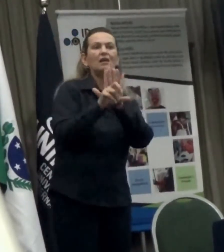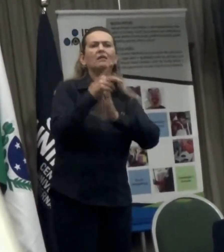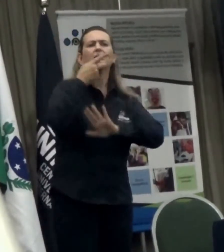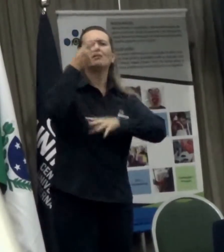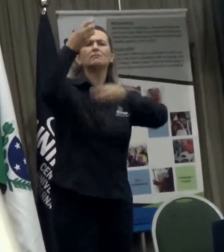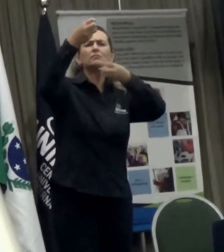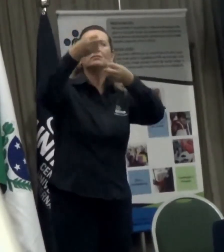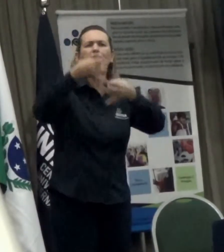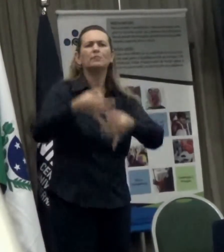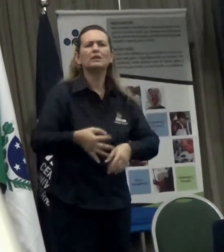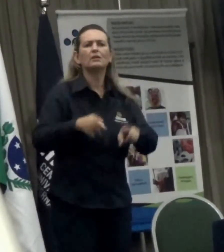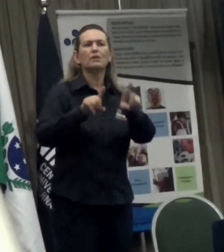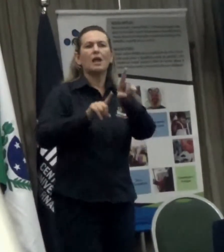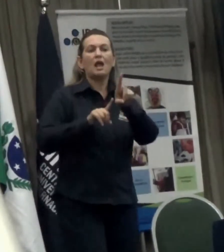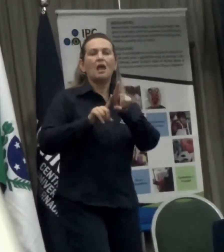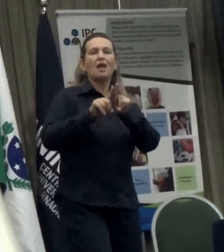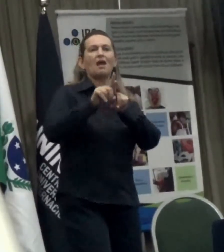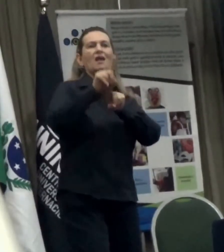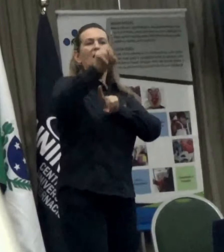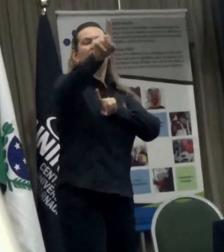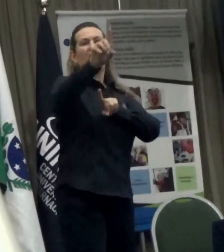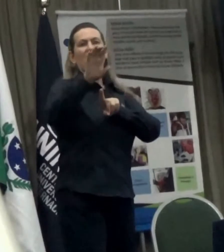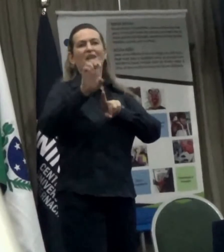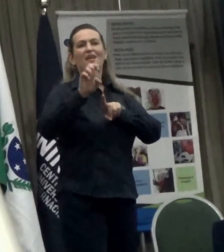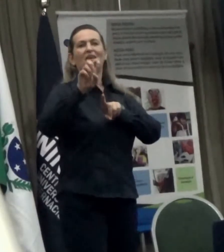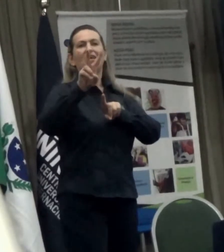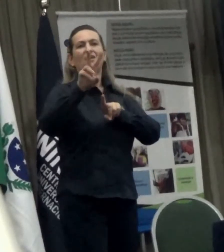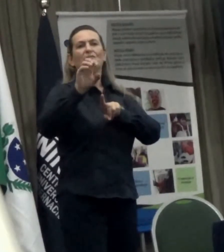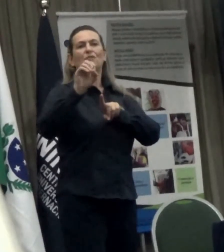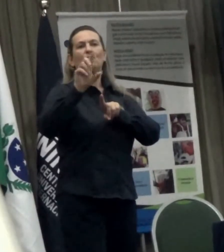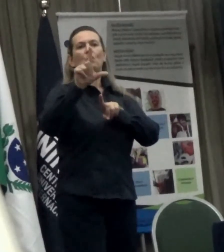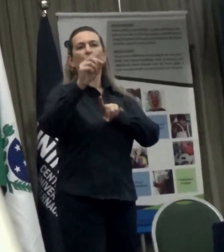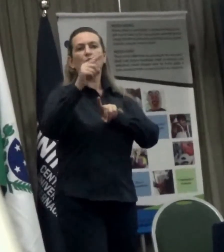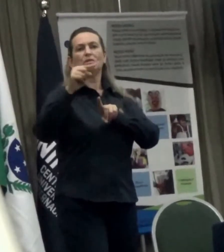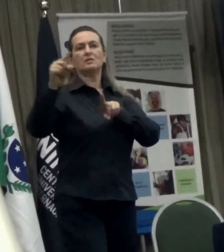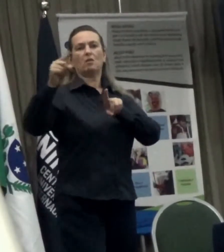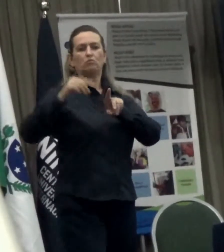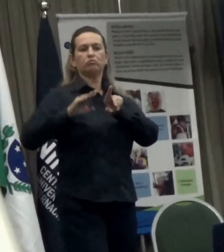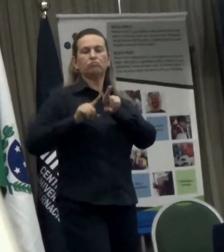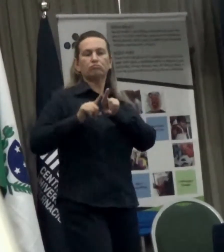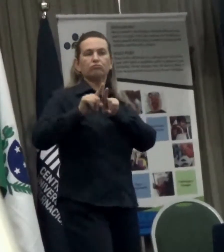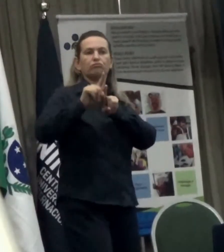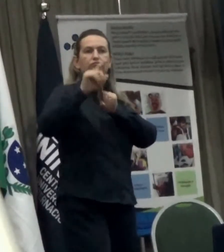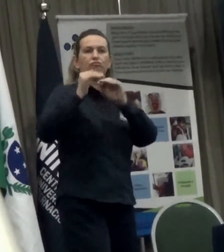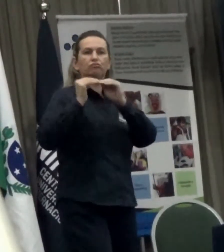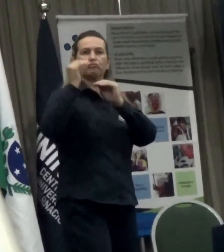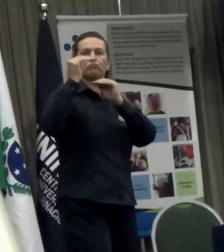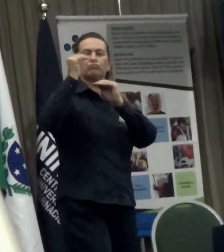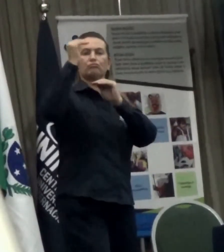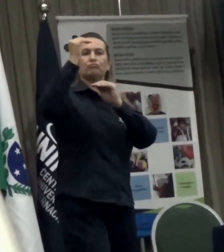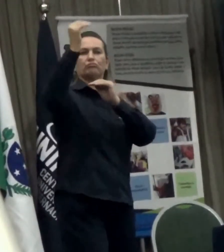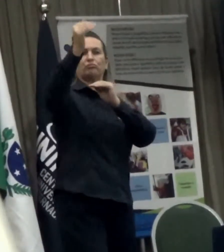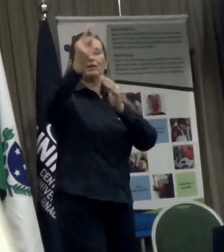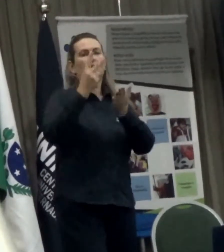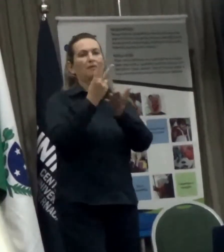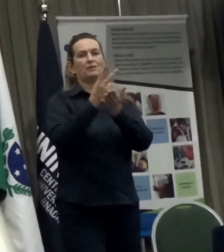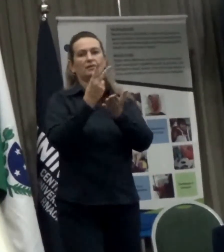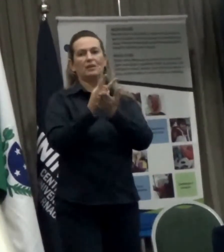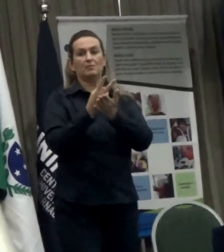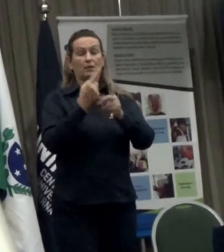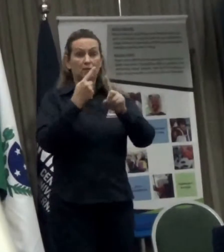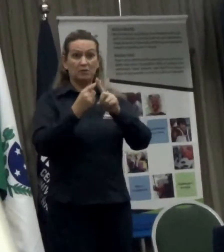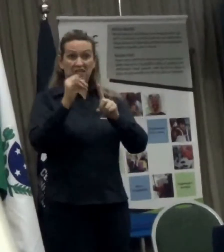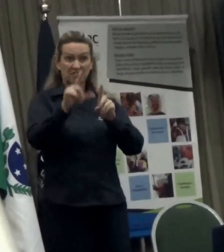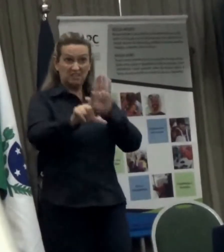de edificação dos direitos humanos. Portanto, se esse tratado internacional não dá alternativo de preferencial,